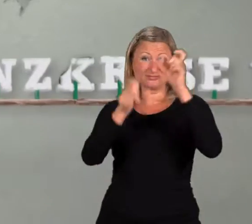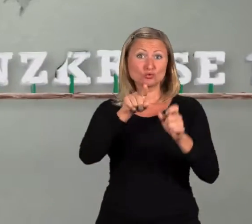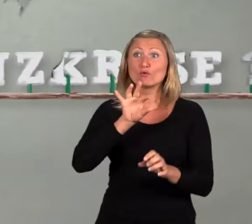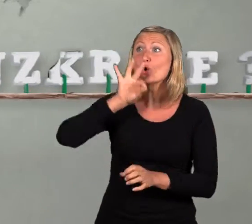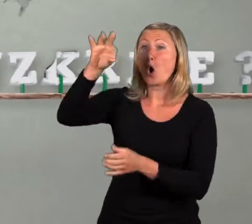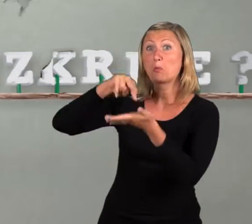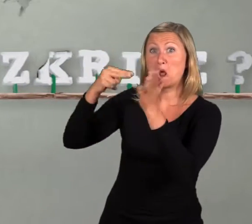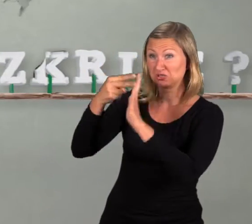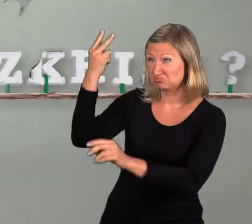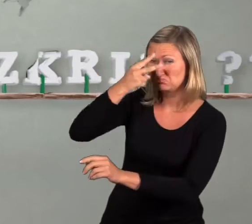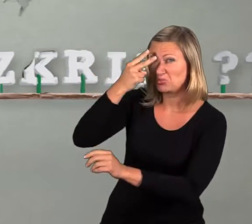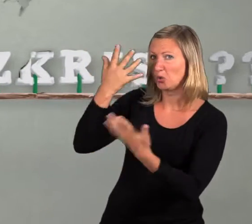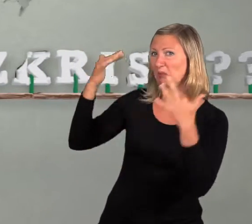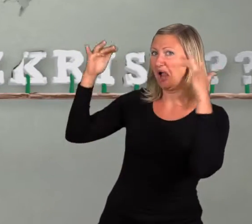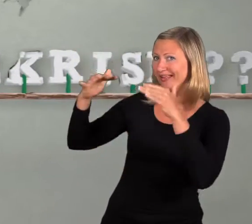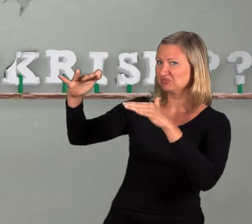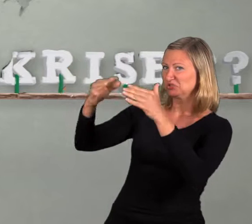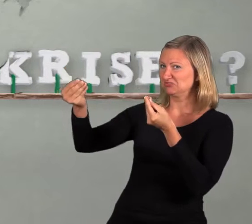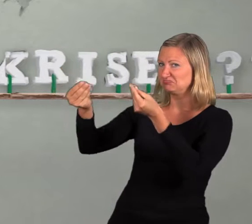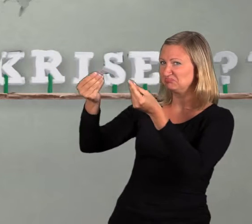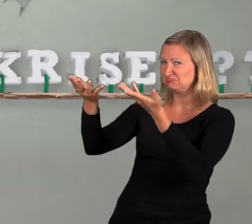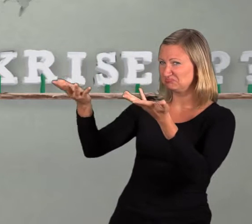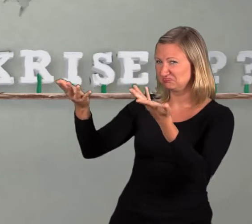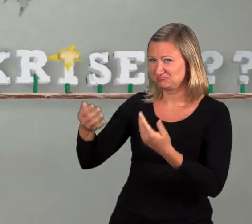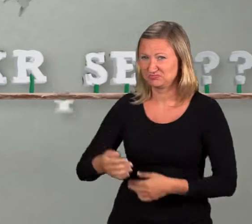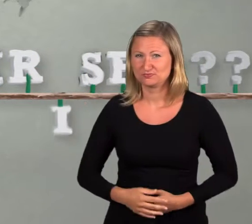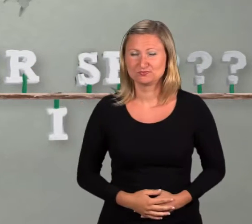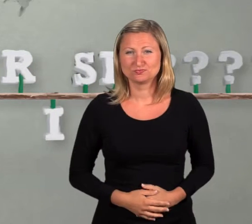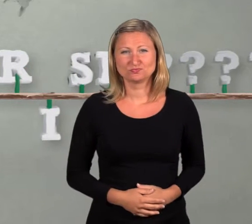Oder von Menschen, für die Politik nicht mehr verständlich und beeinflussbar ist